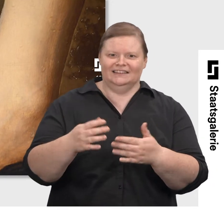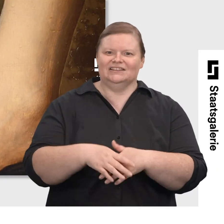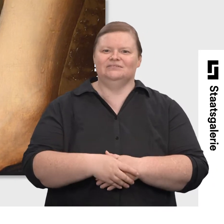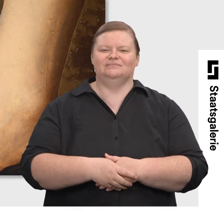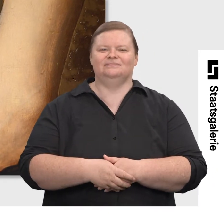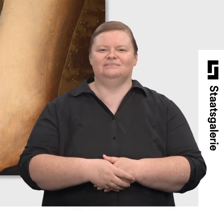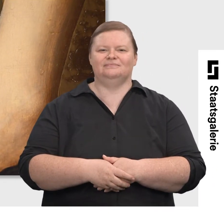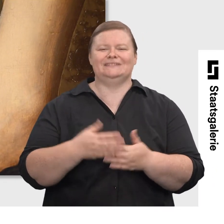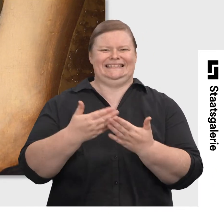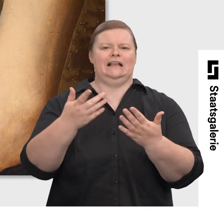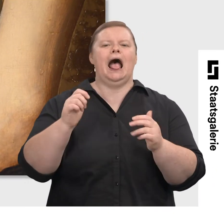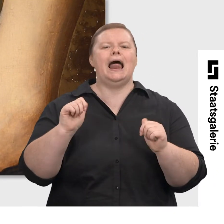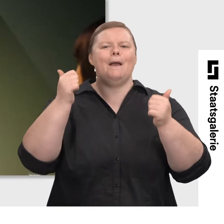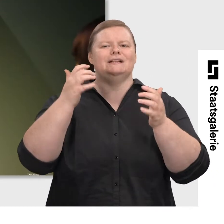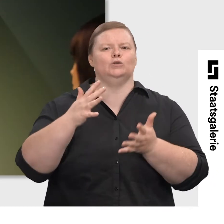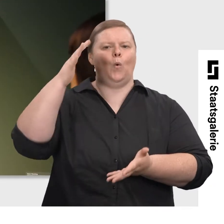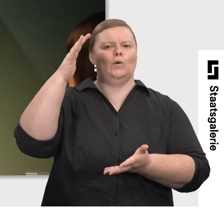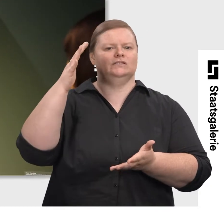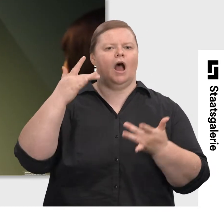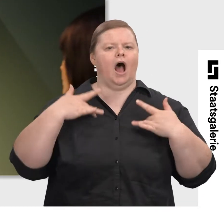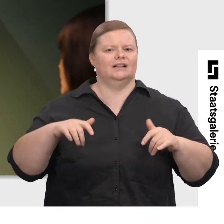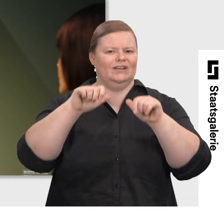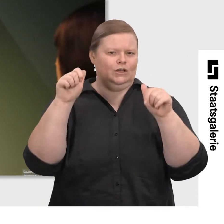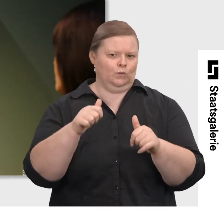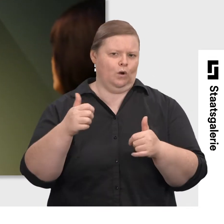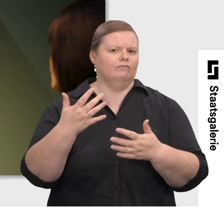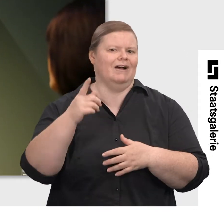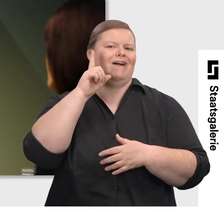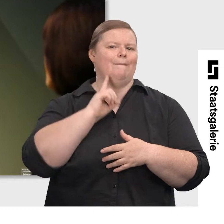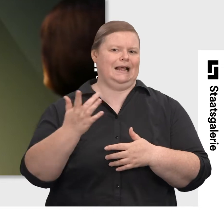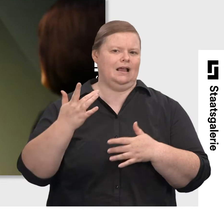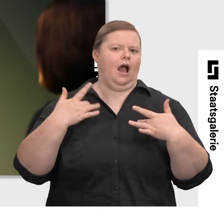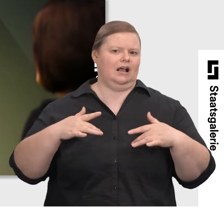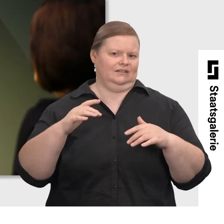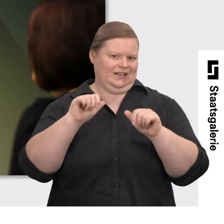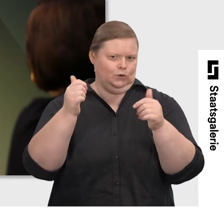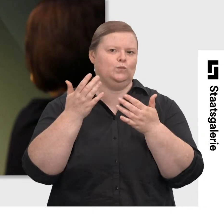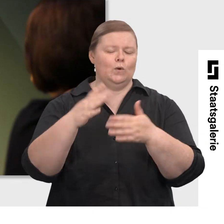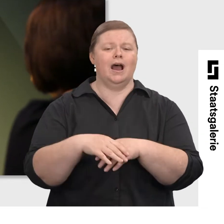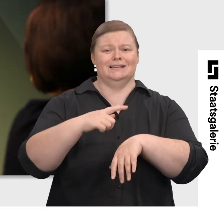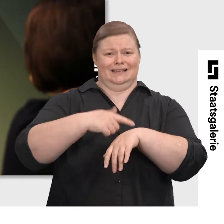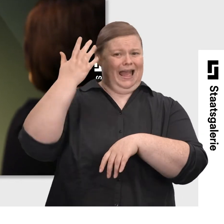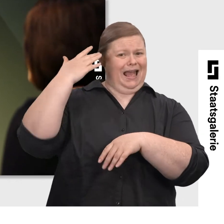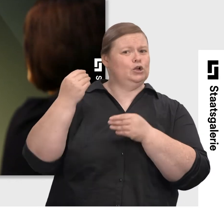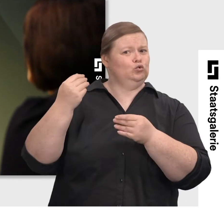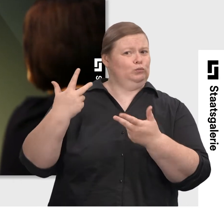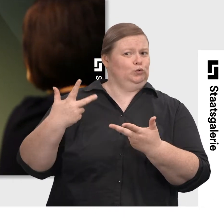Wir haben hier eine lebensgroße Aktfigur, eine weibliche Aktfigur. Das ist zu dieser Zeit äußerst